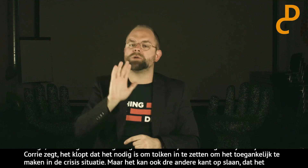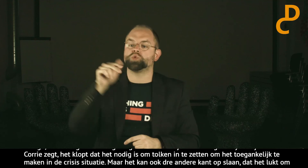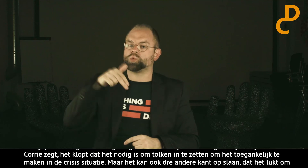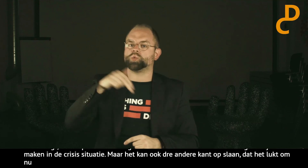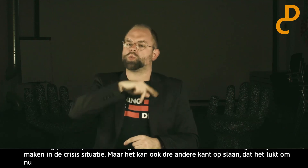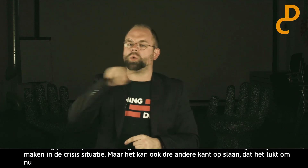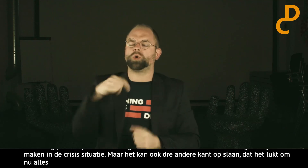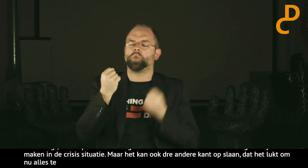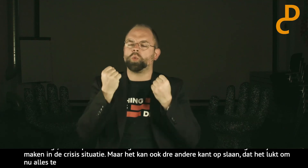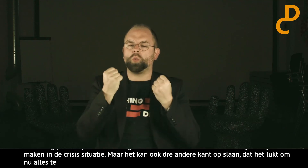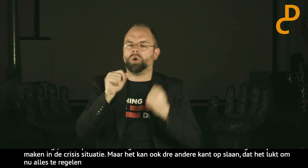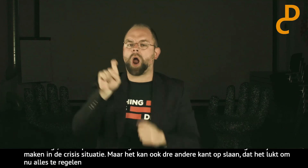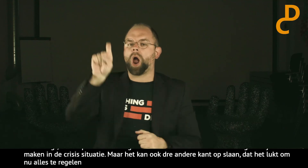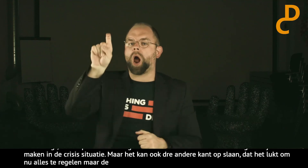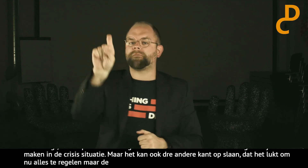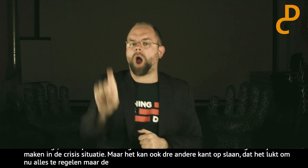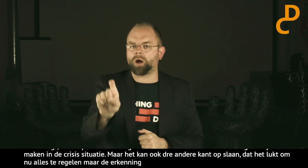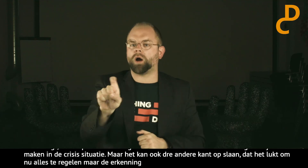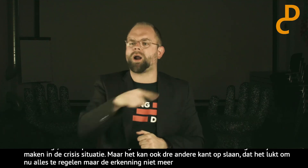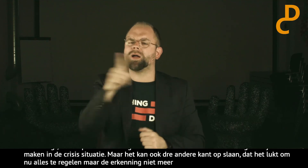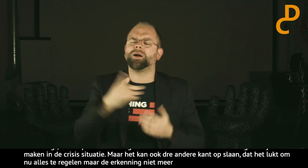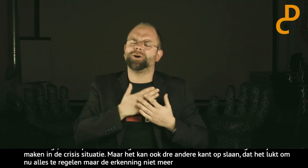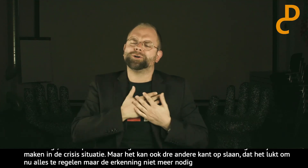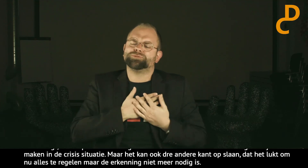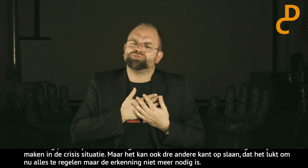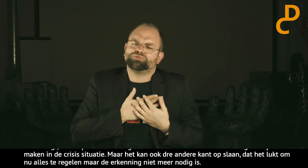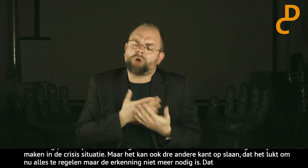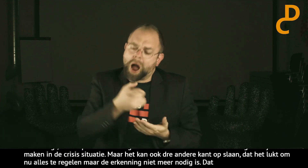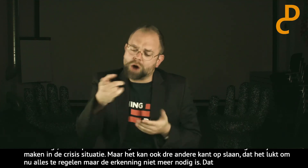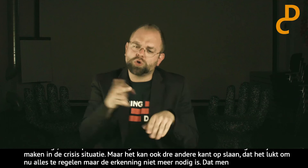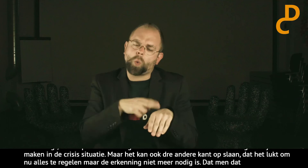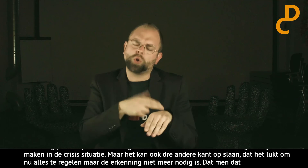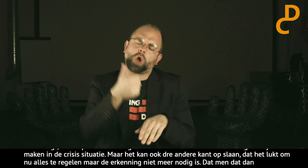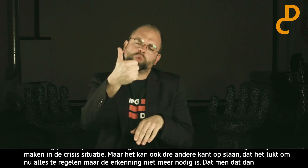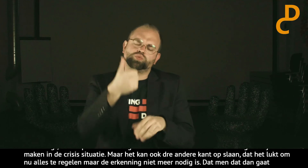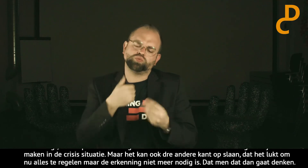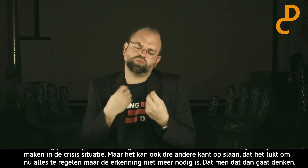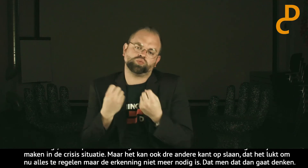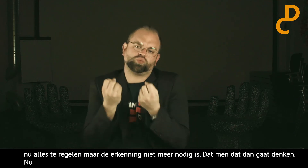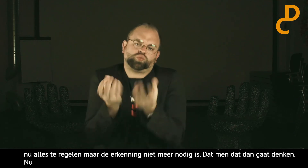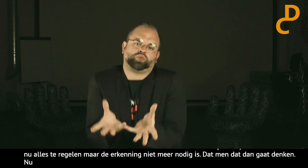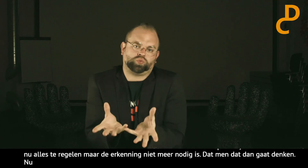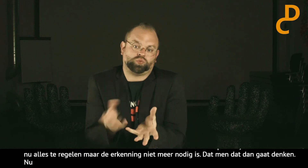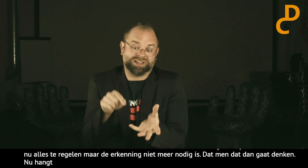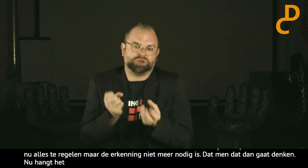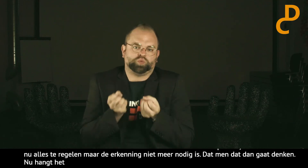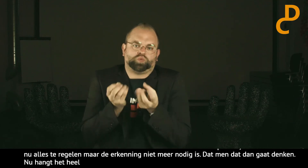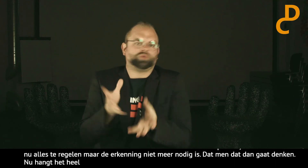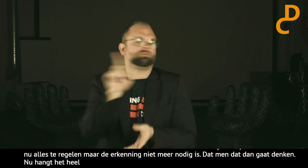men kan denken. En nu hangt het heel erg af van dat andere mensen dan denken, ach ja, we geven